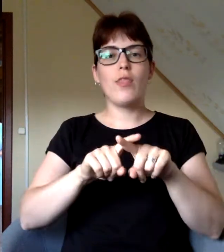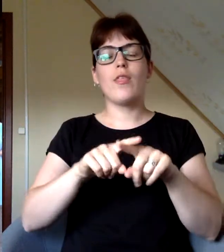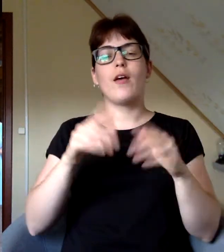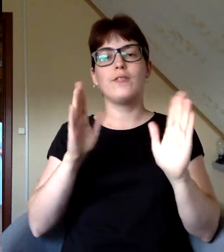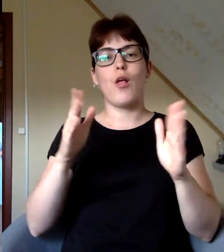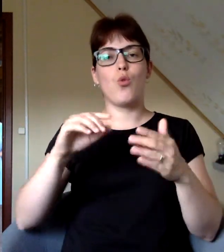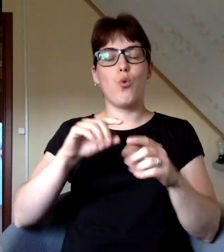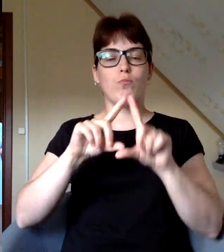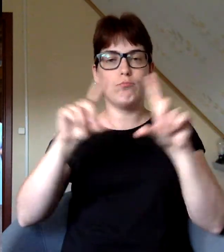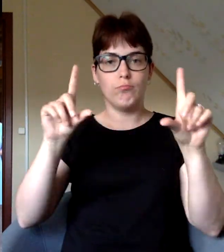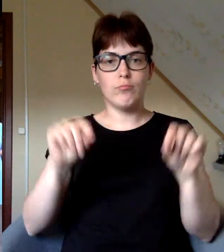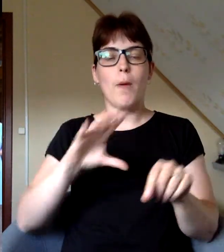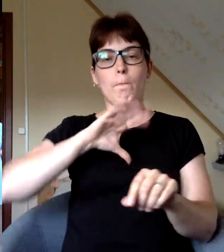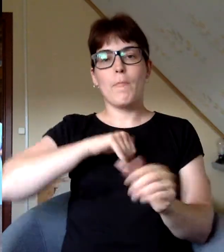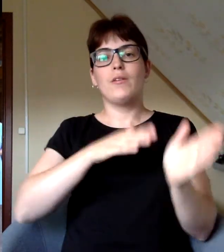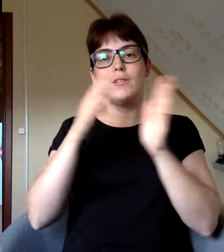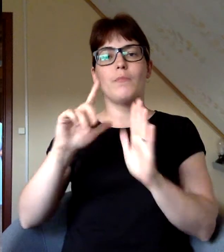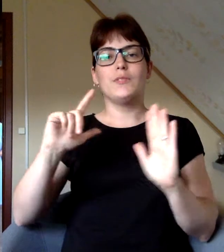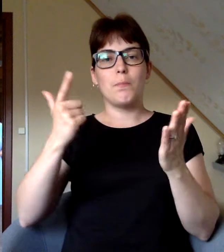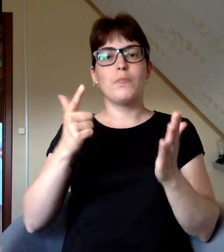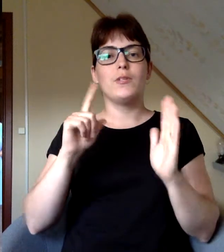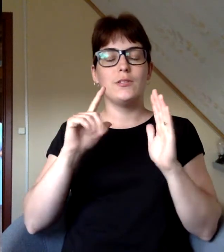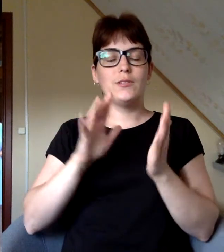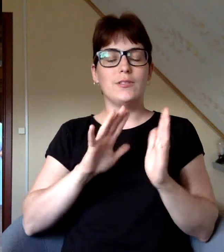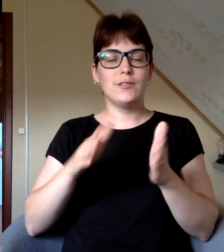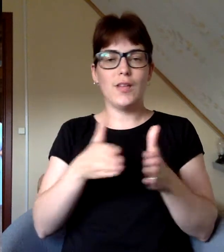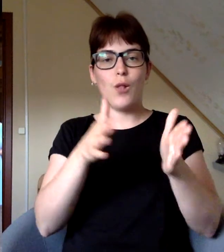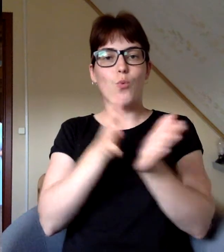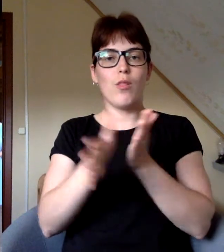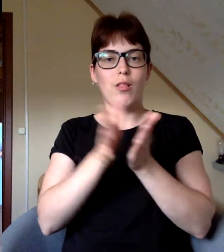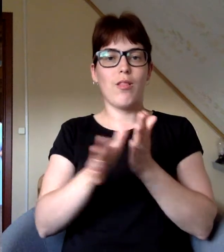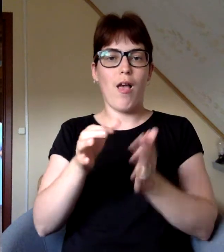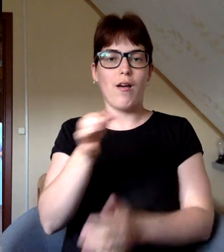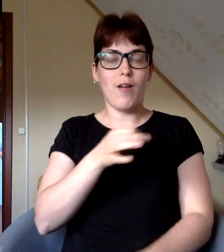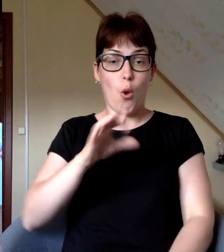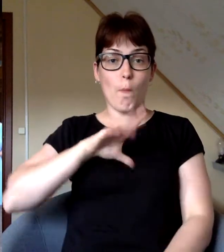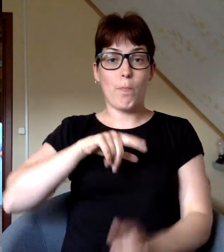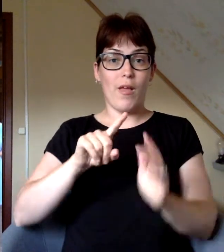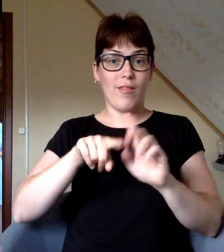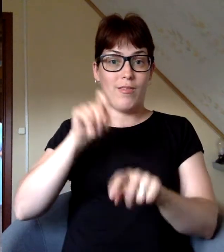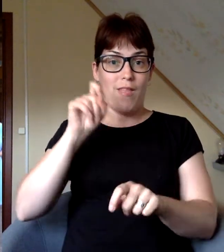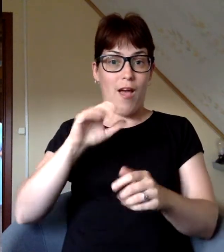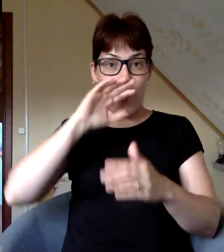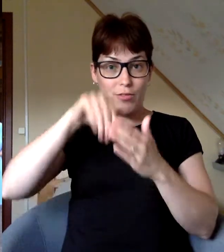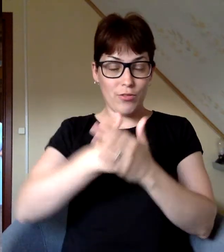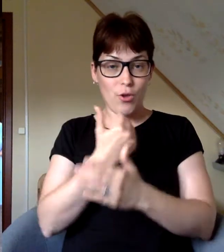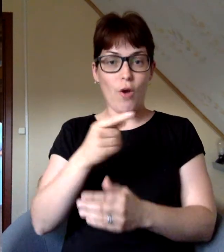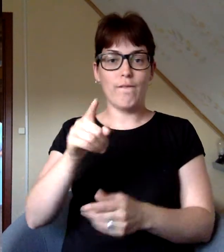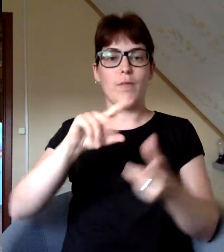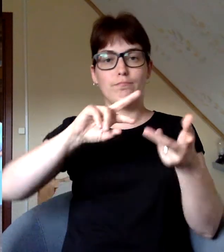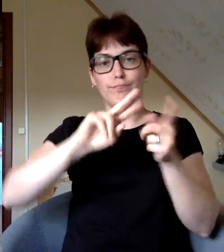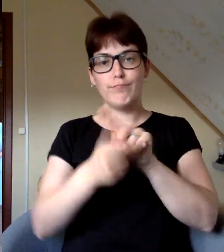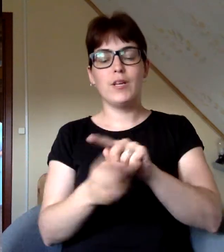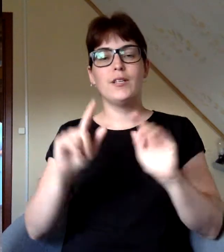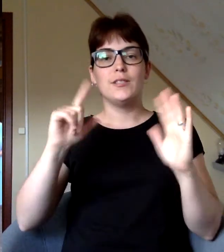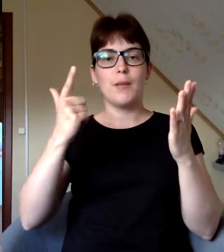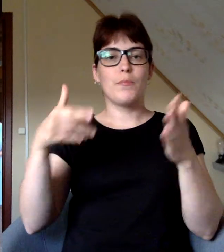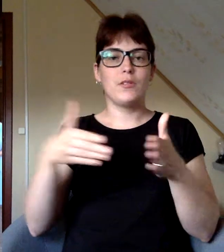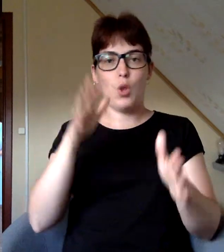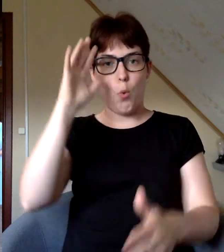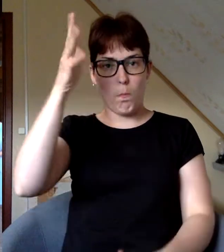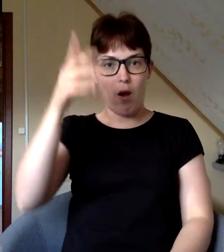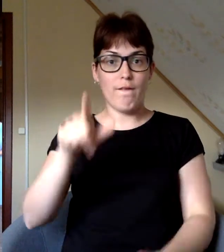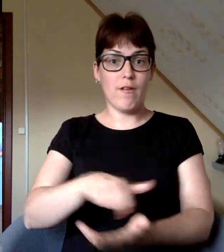postani. Vēlāk 7. ceļu eksploatācijas rajons. Pēc neatkarības apjonošanas uzņēmu pārveido par 7. ceļu